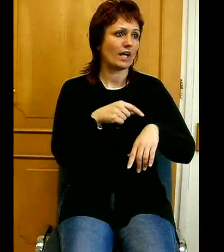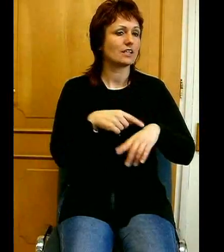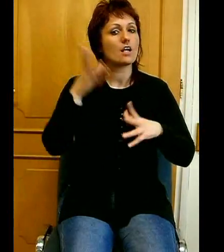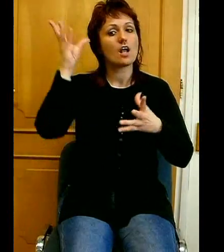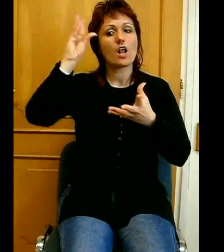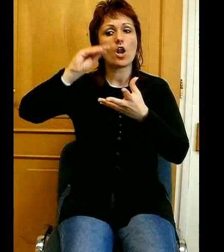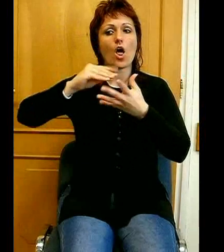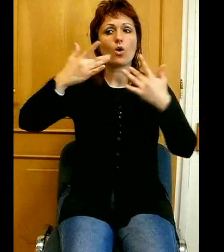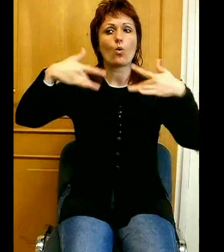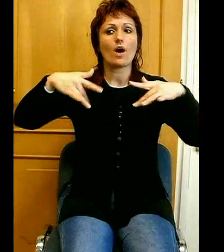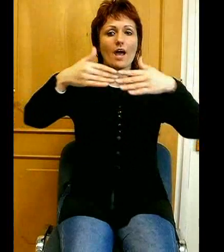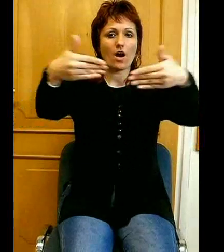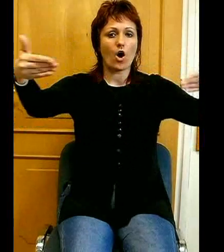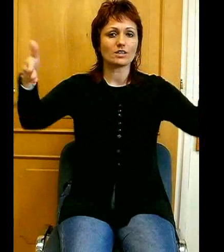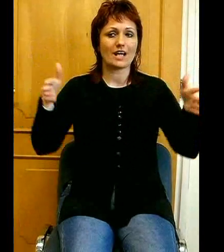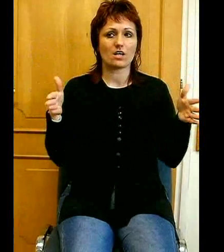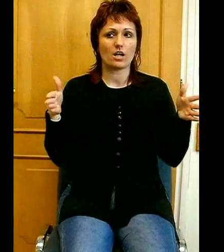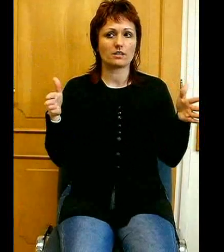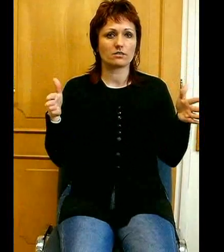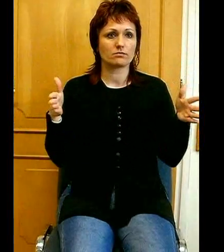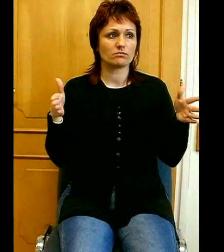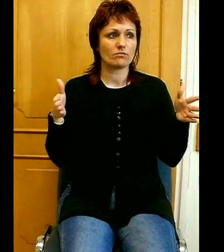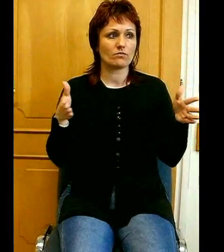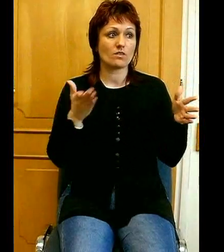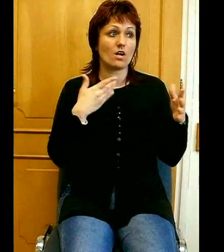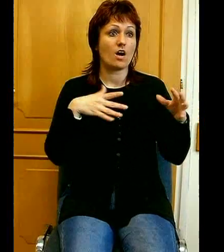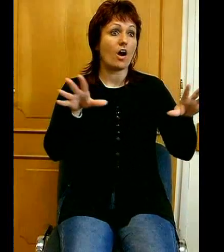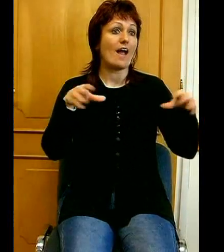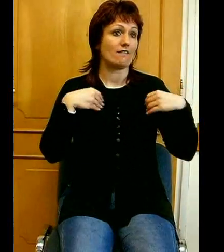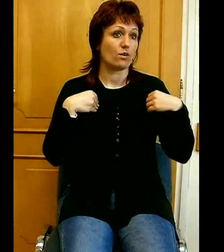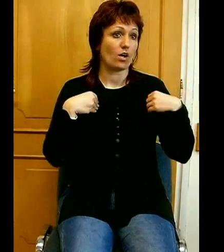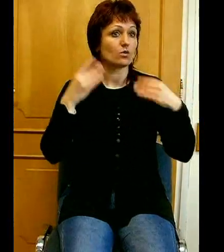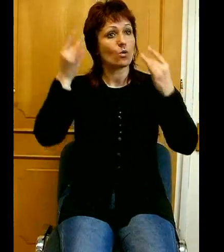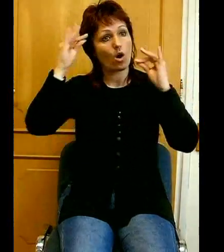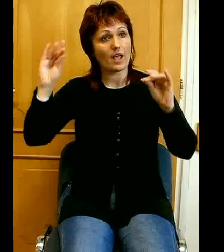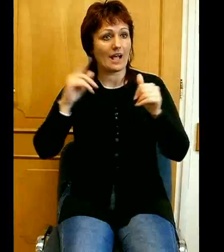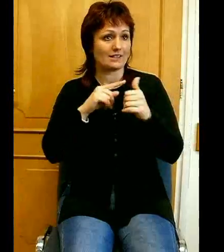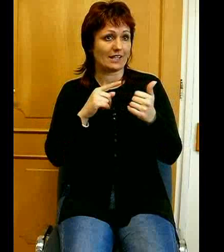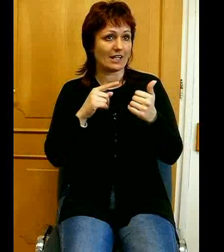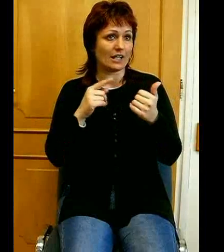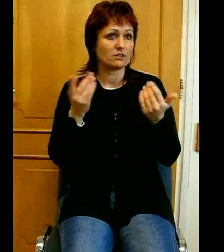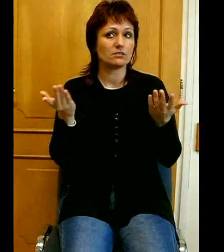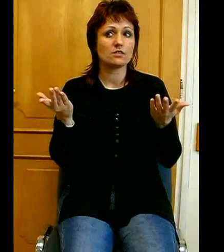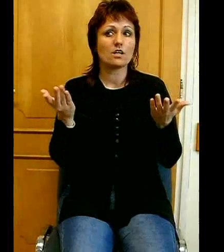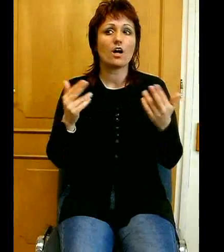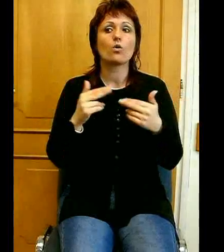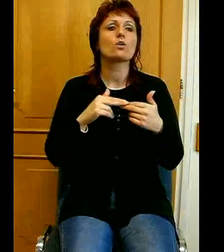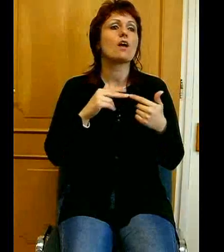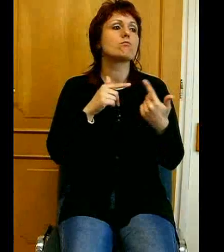Ha ezt tőle elfogadjuk ajándéként, adottságként, akkor ebből következik a harmadik, a